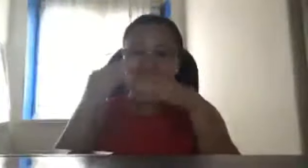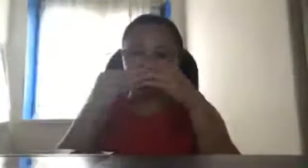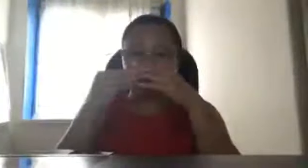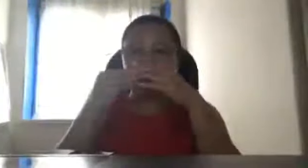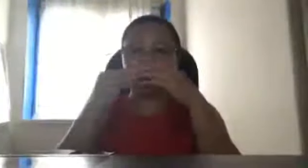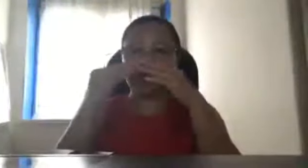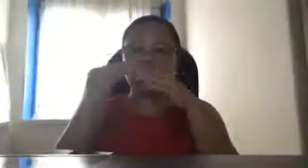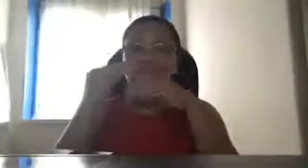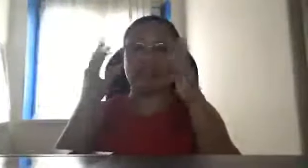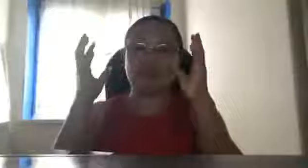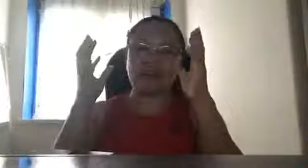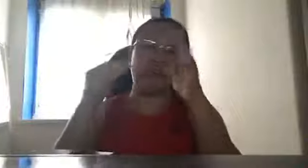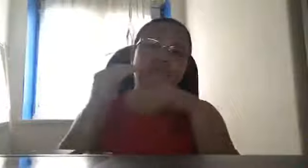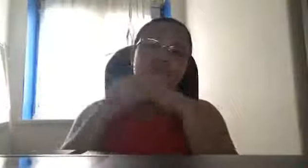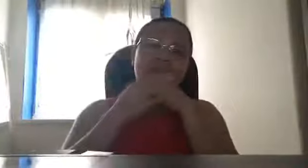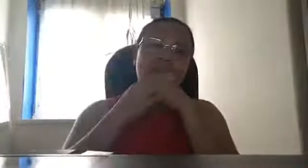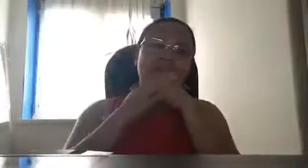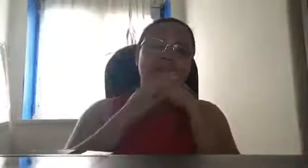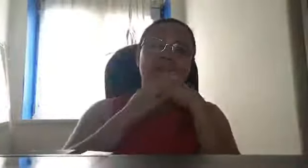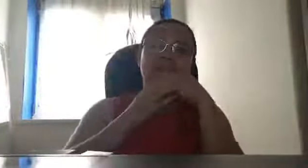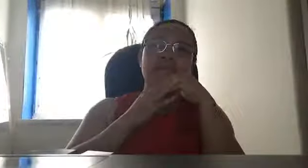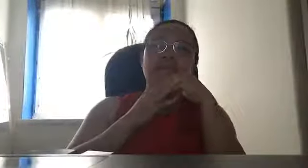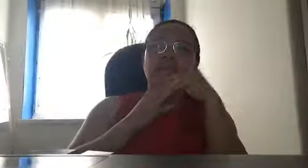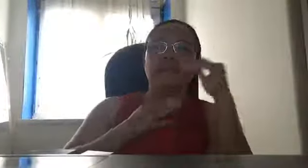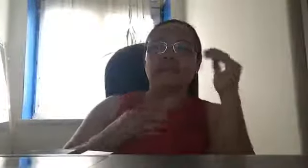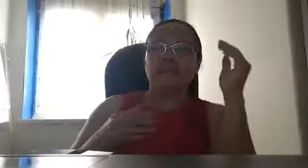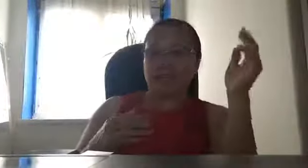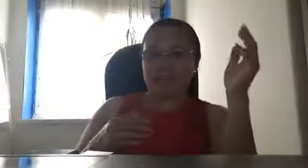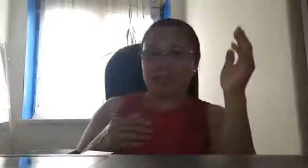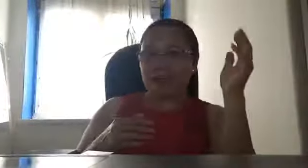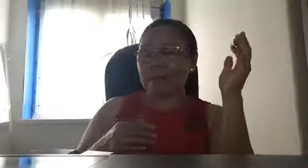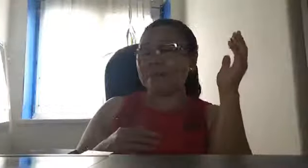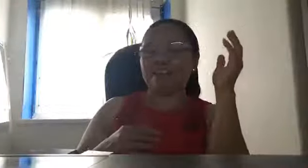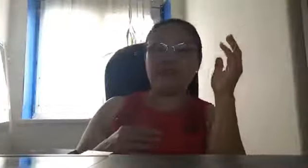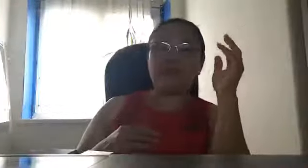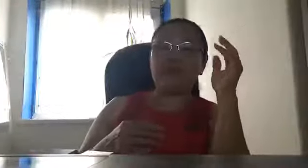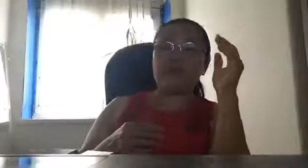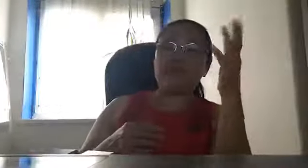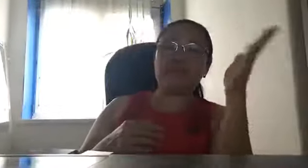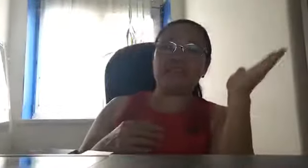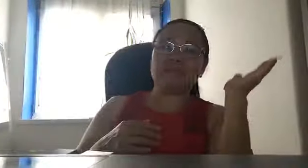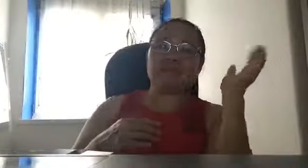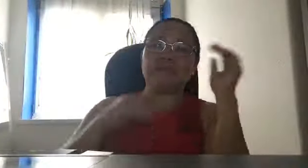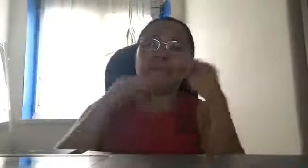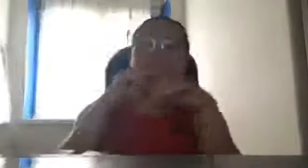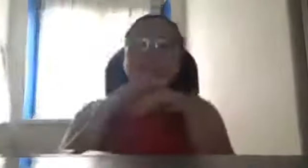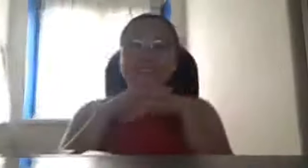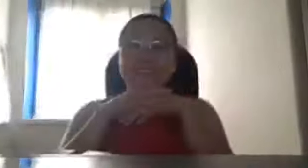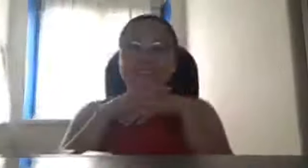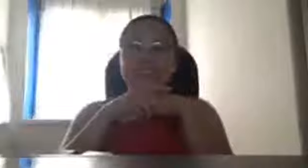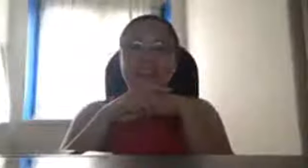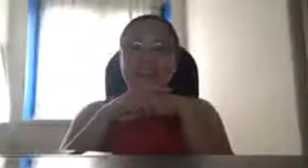kayo ng argumento with facts and findings kasi kami nga sa grupo namin kahit mga scientist na sila